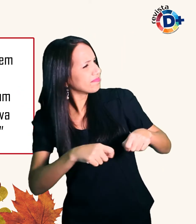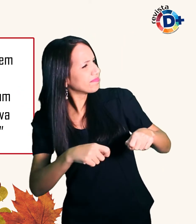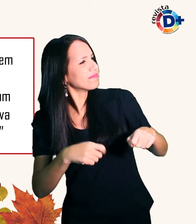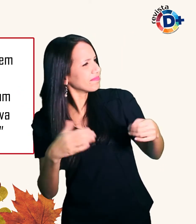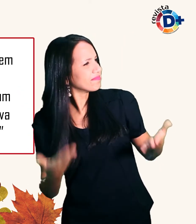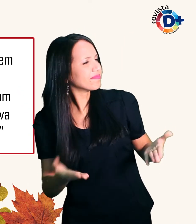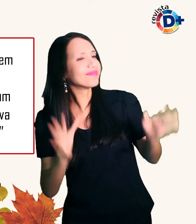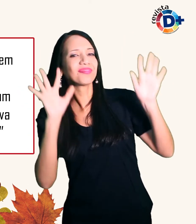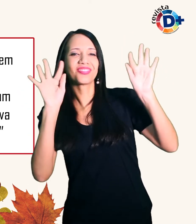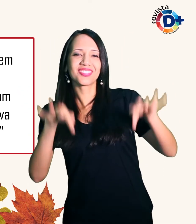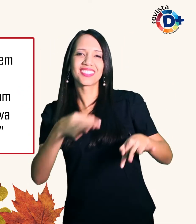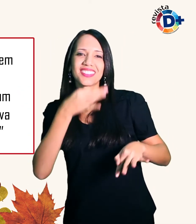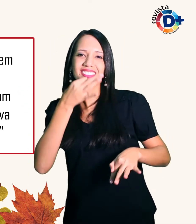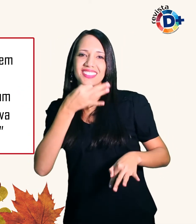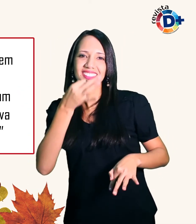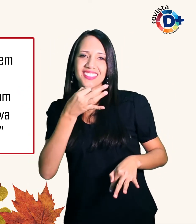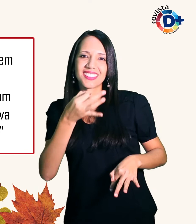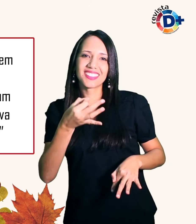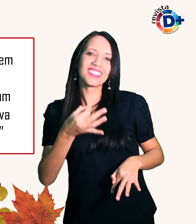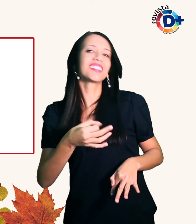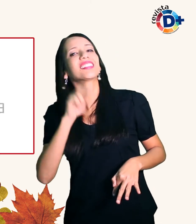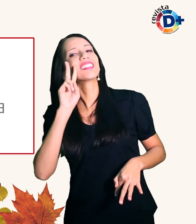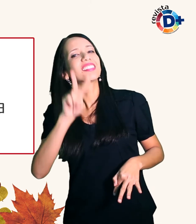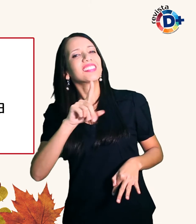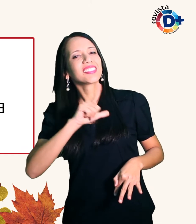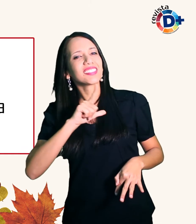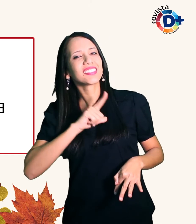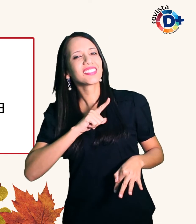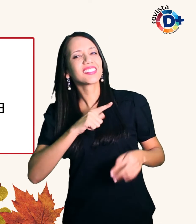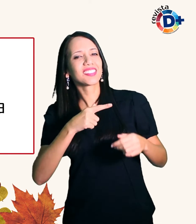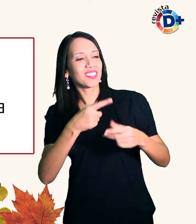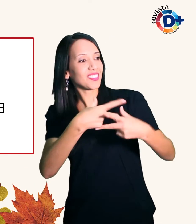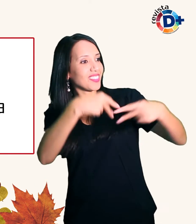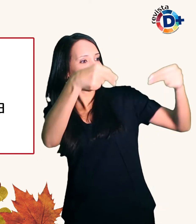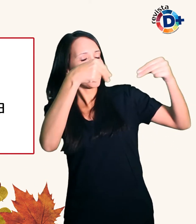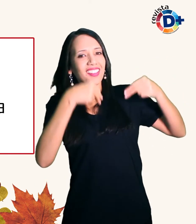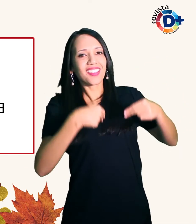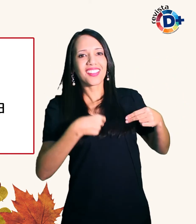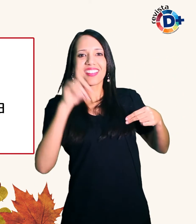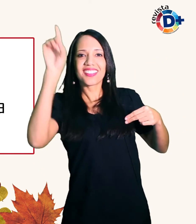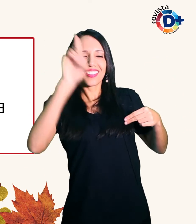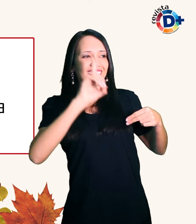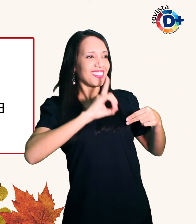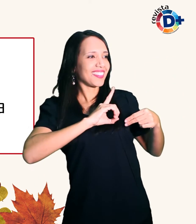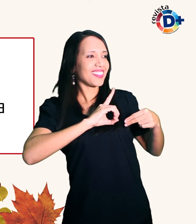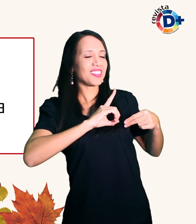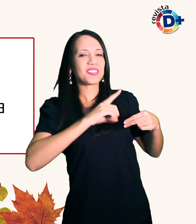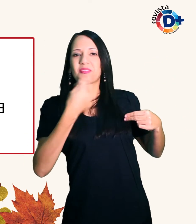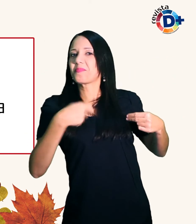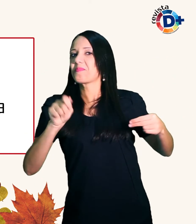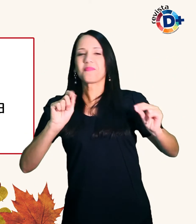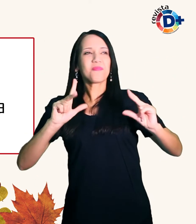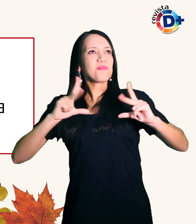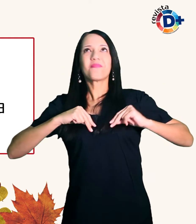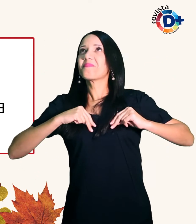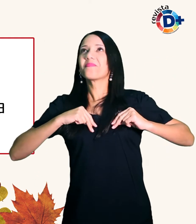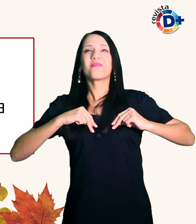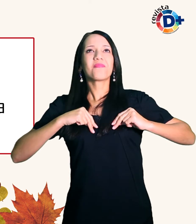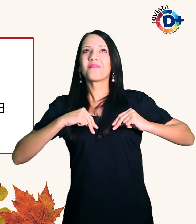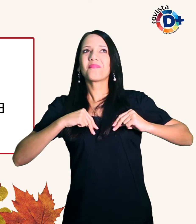finaliza Ela veio com um presente de Deus sem que eu merecesse Por meio dela descobri